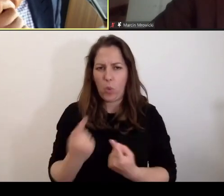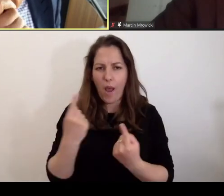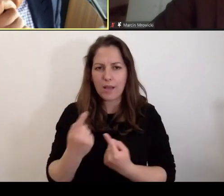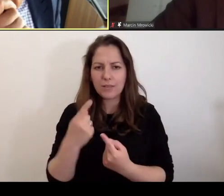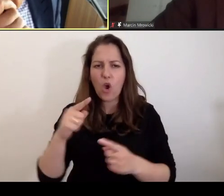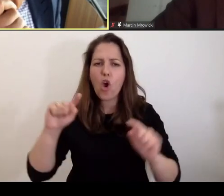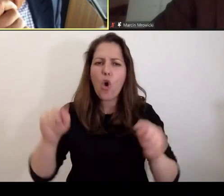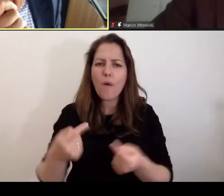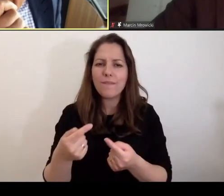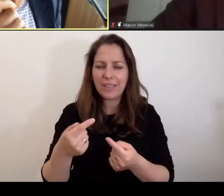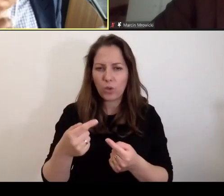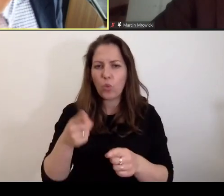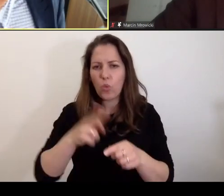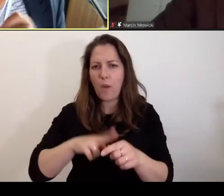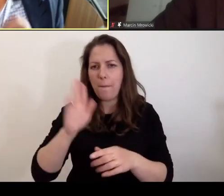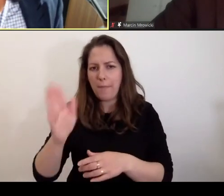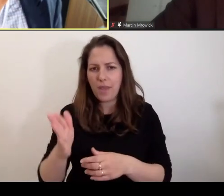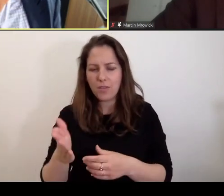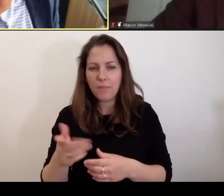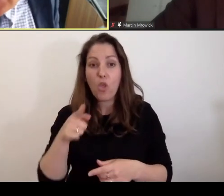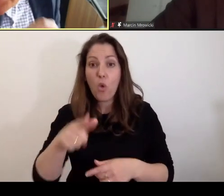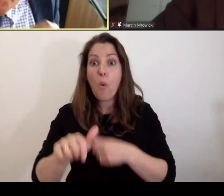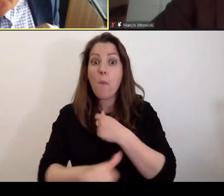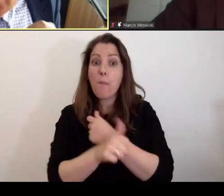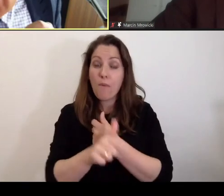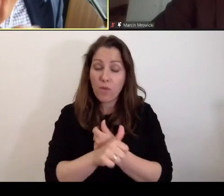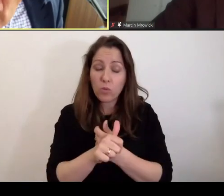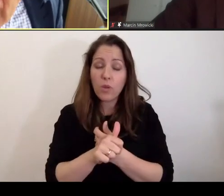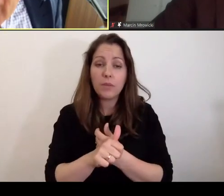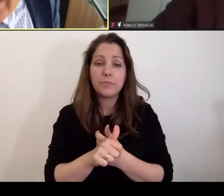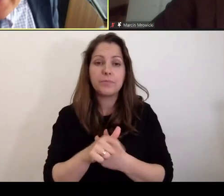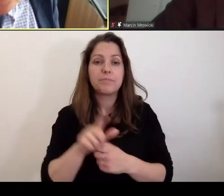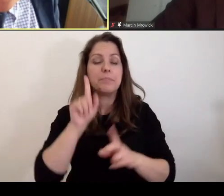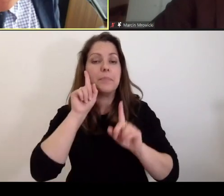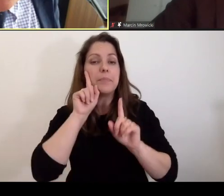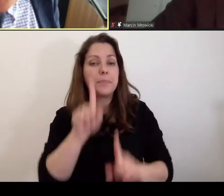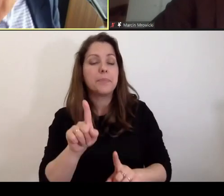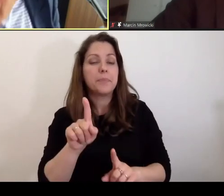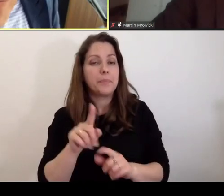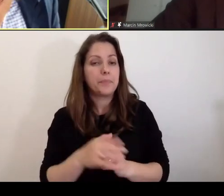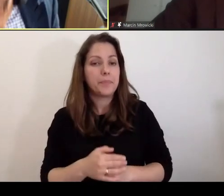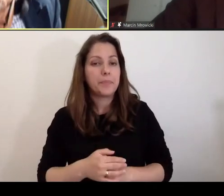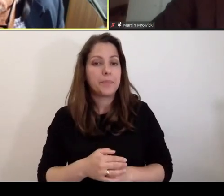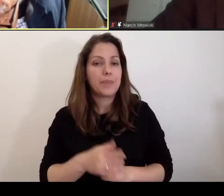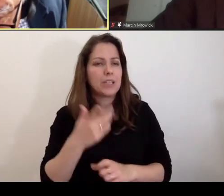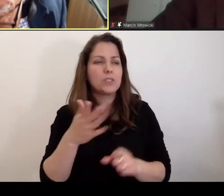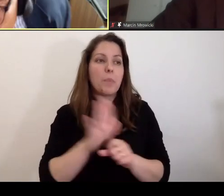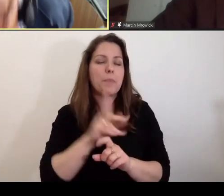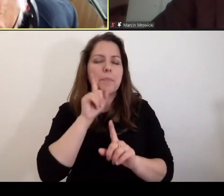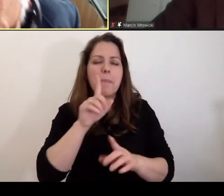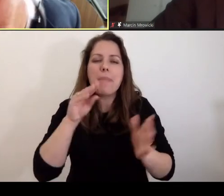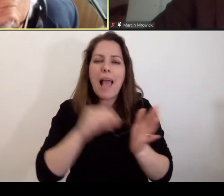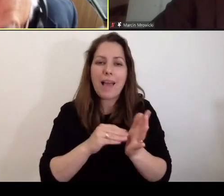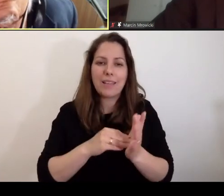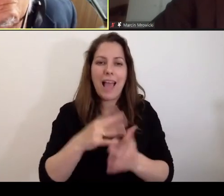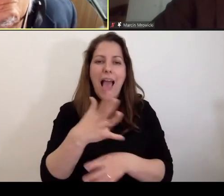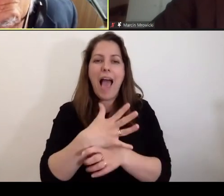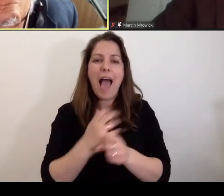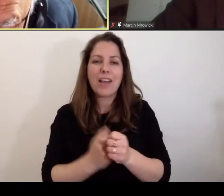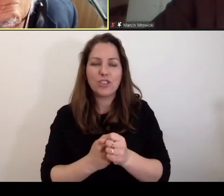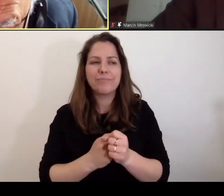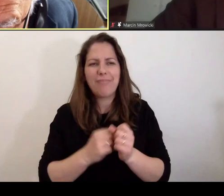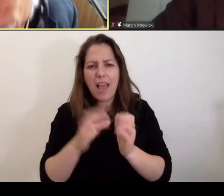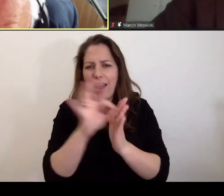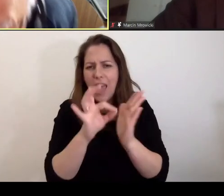konfliktów może dochodzić. To powoduje, wie pan, że w istocie, tak zupełnie praktycznie, to ten areszt jest regułą.